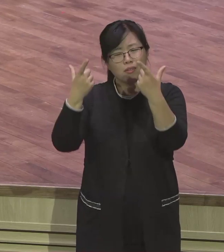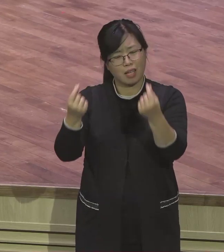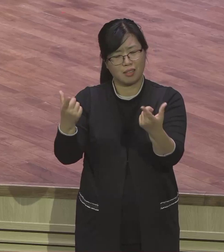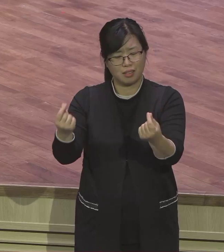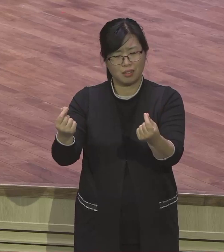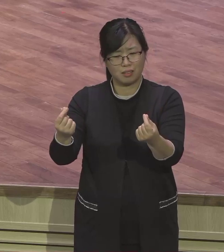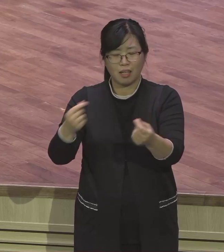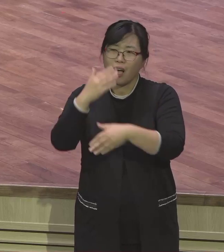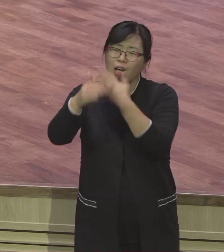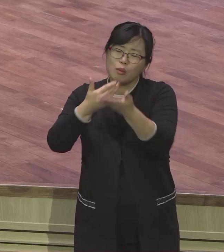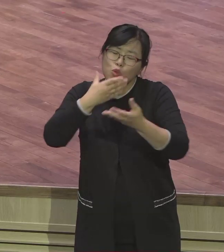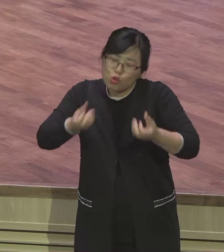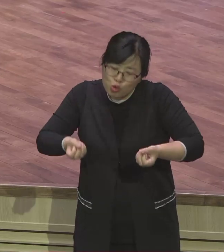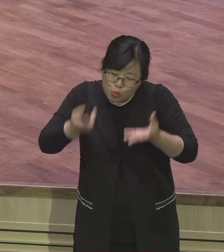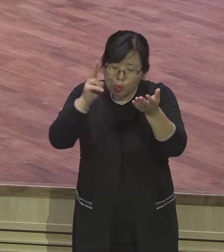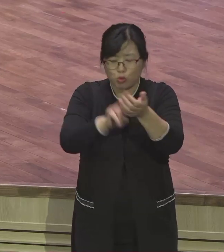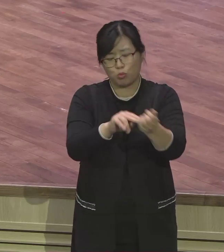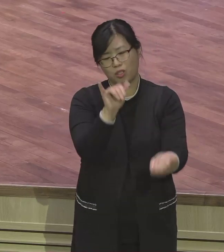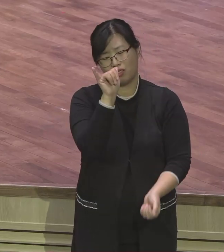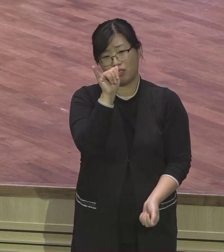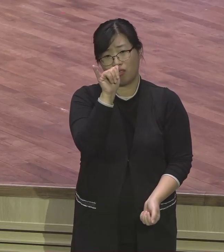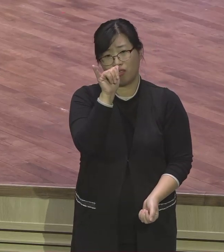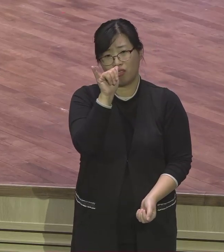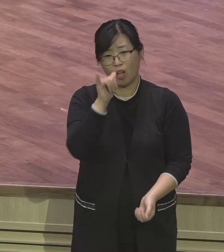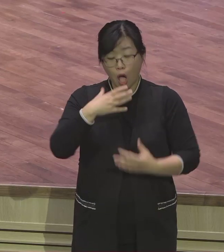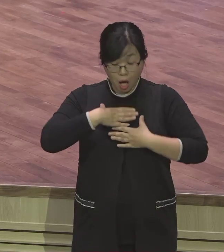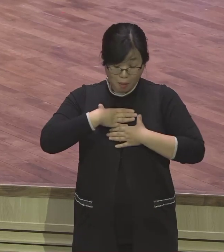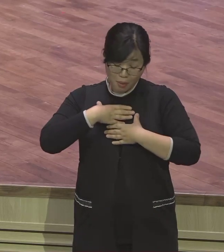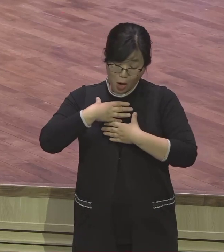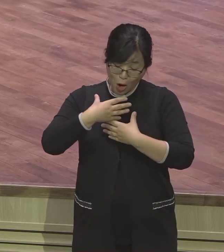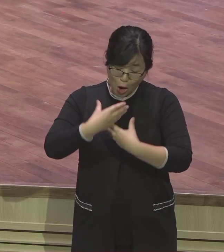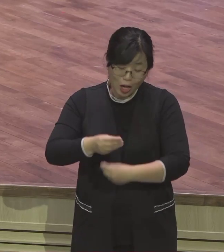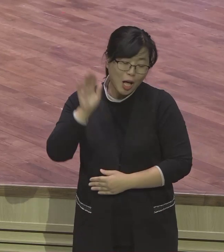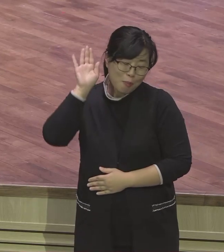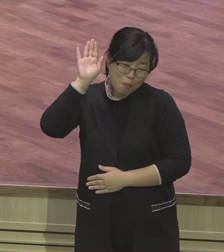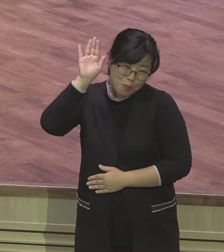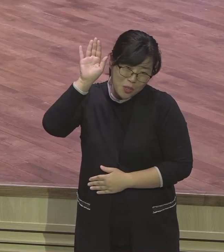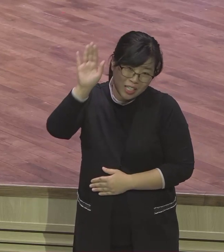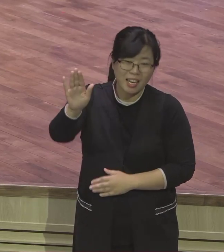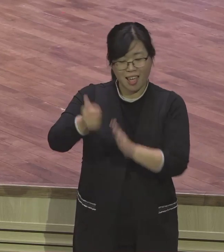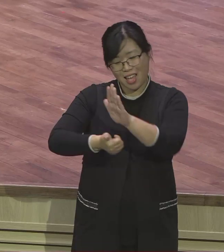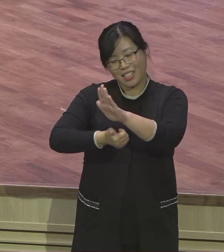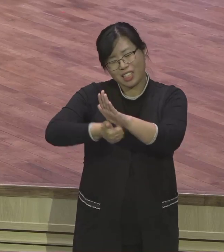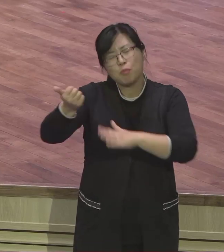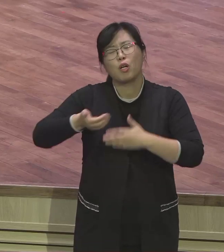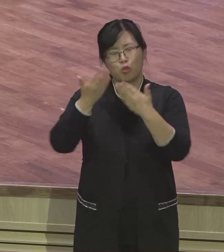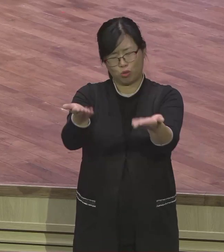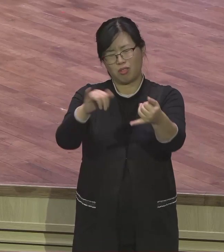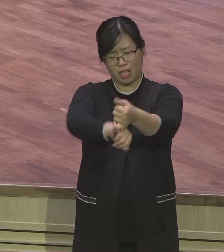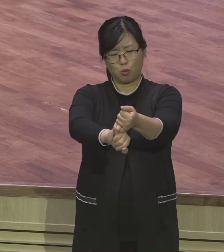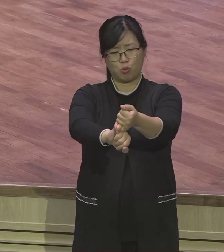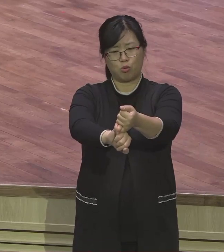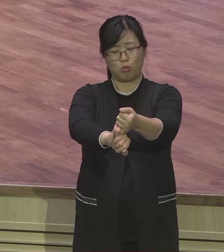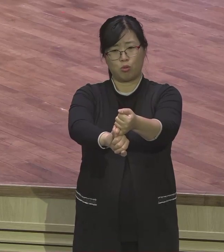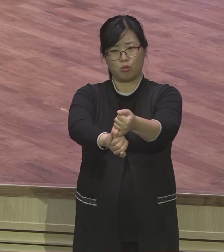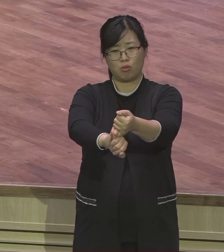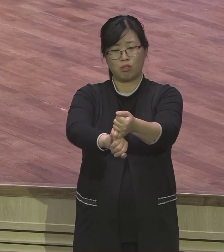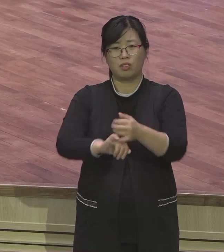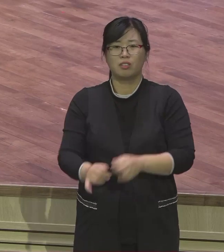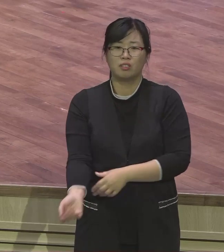하나님은 우리에게 평안과 미래와 희망을 주시는 분이에요 희망을 주시는